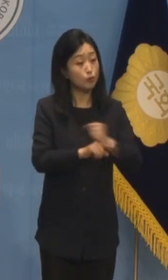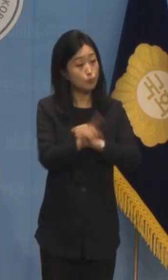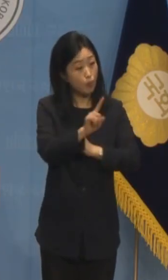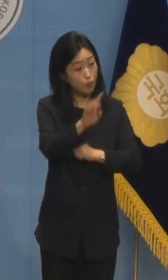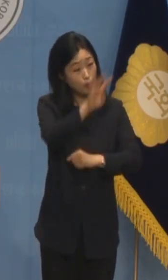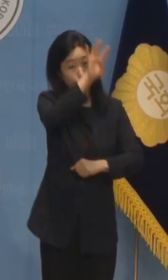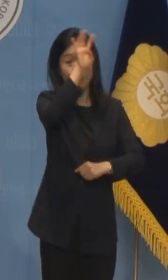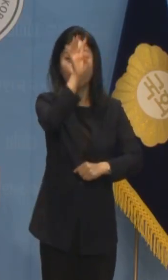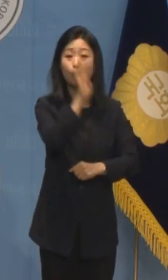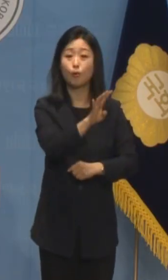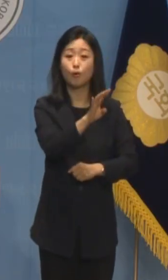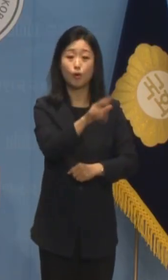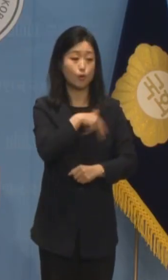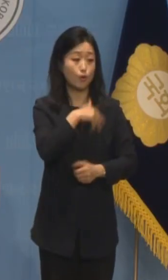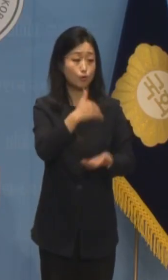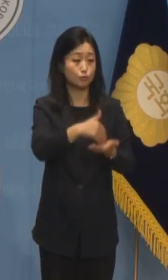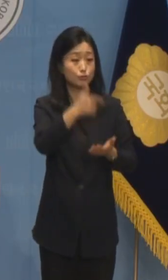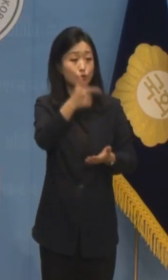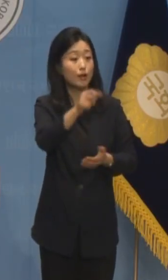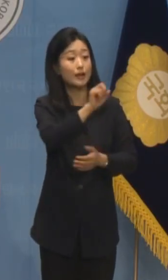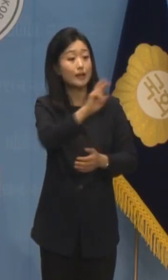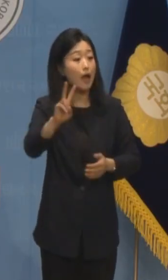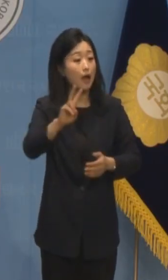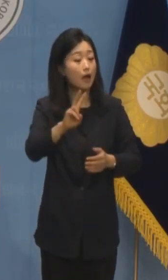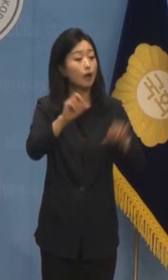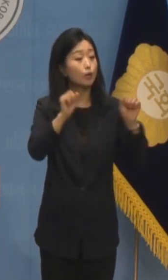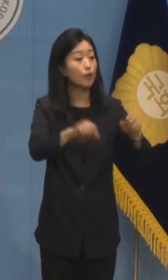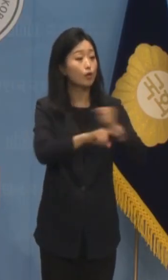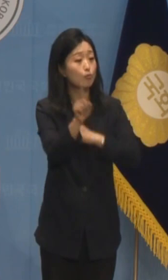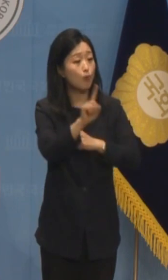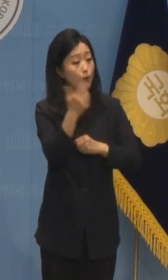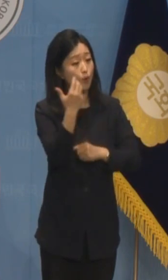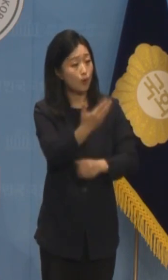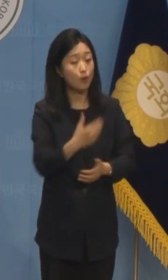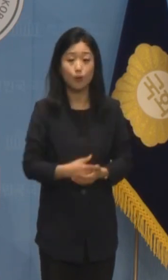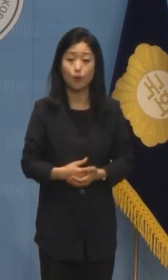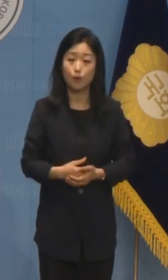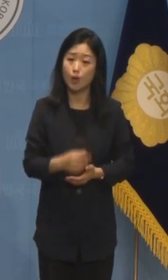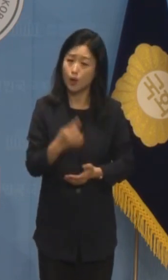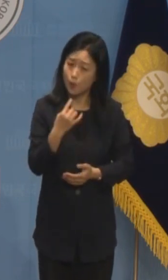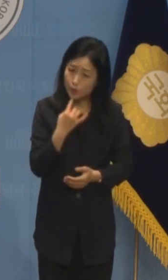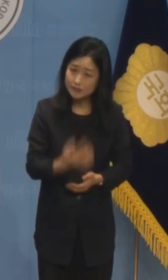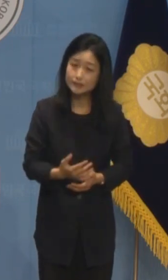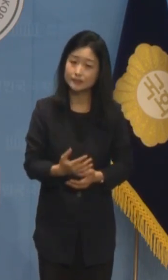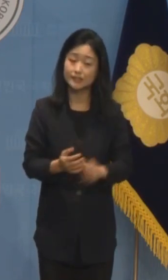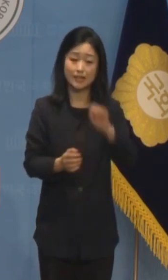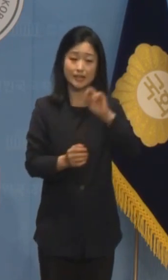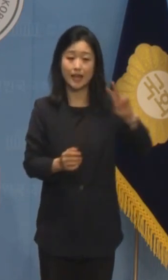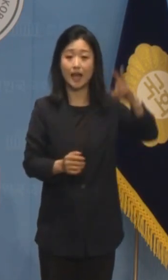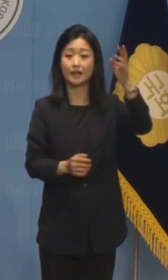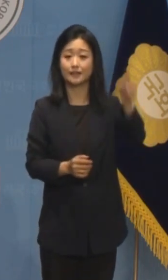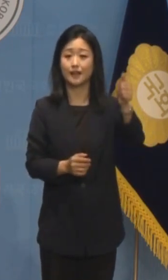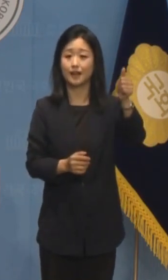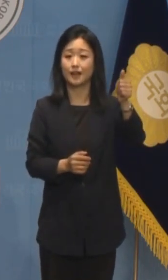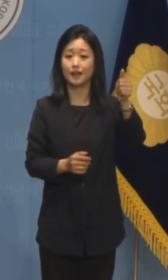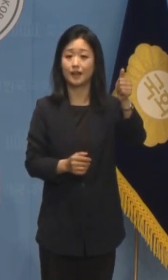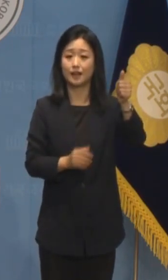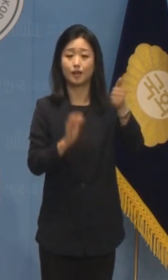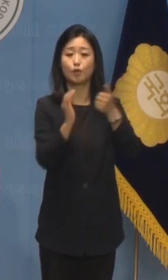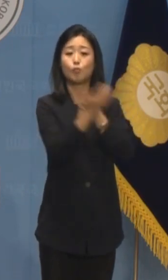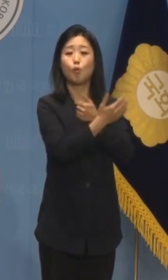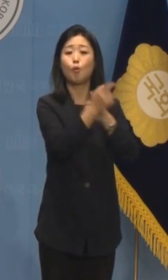거대 야당이랍니까 오로지 거대 야당 대표 국회 권력을